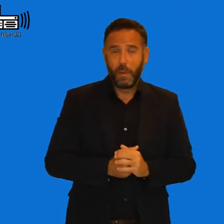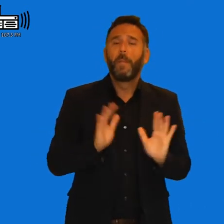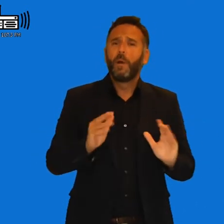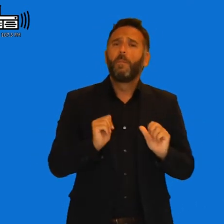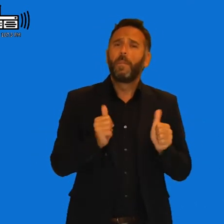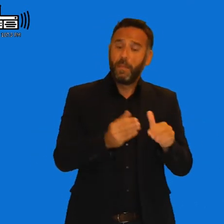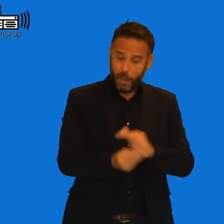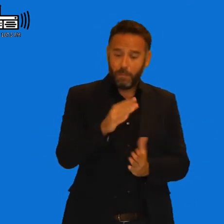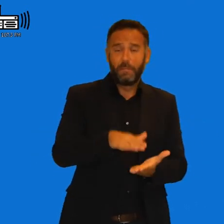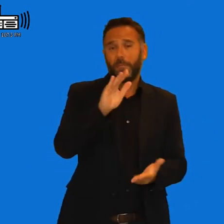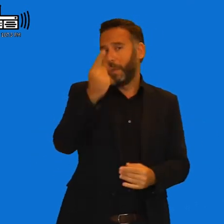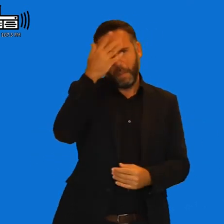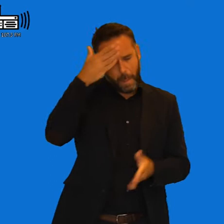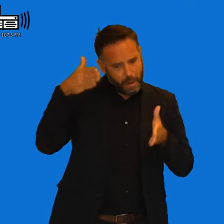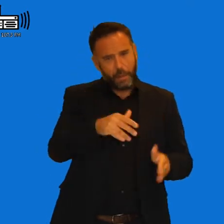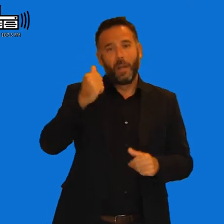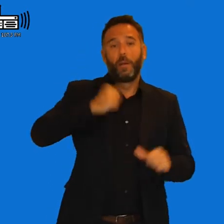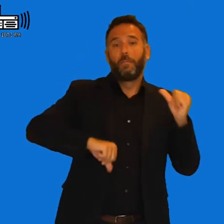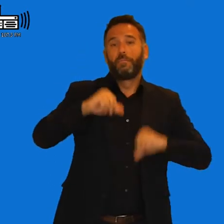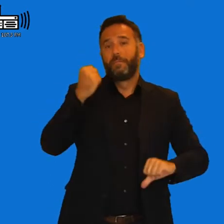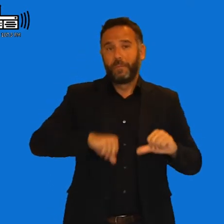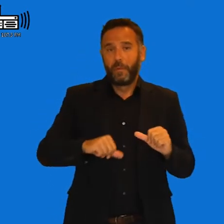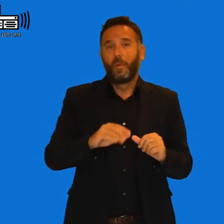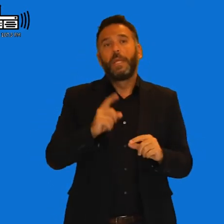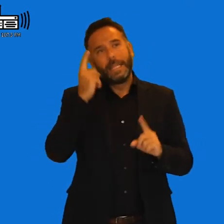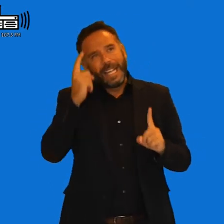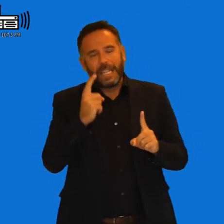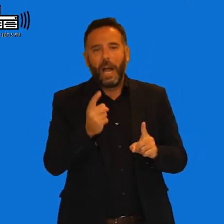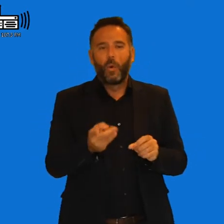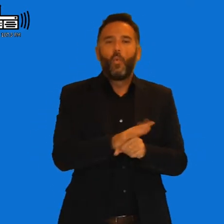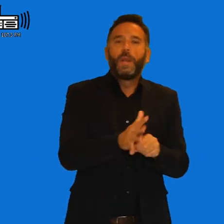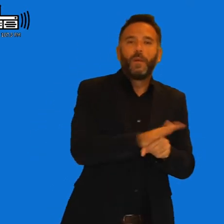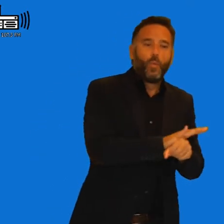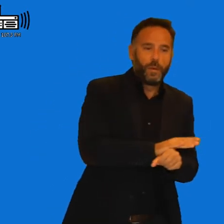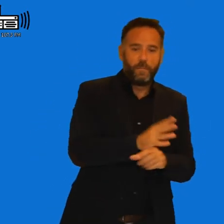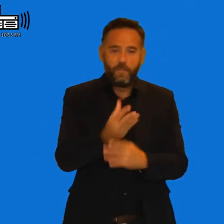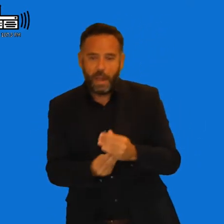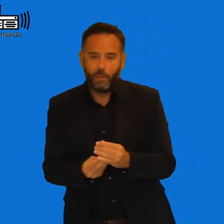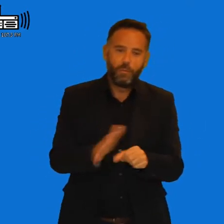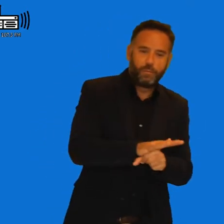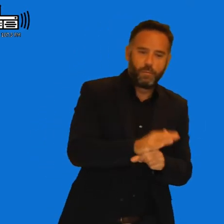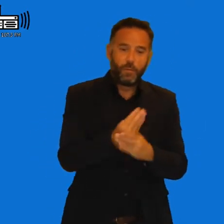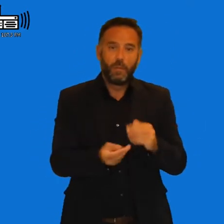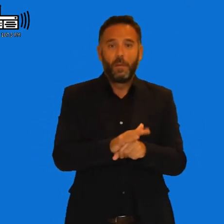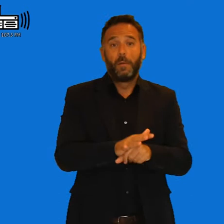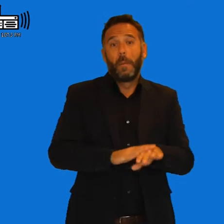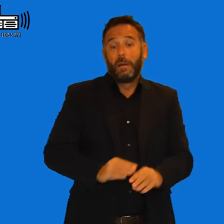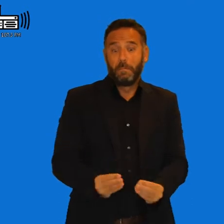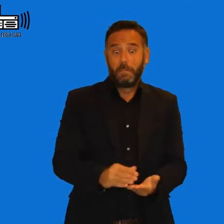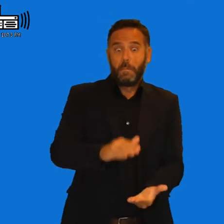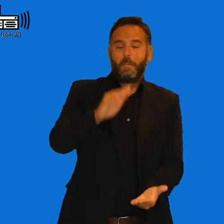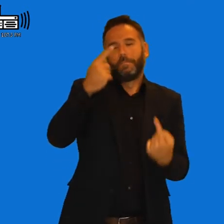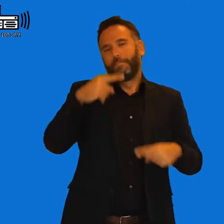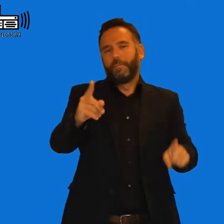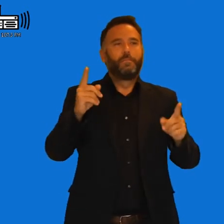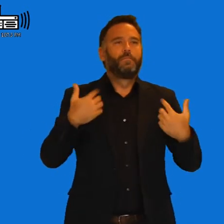son temas quirúrgicos ¿No? Los que van solucionando o paliando las diferentes dificultades ¿No? Claro. Bueno y